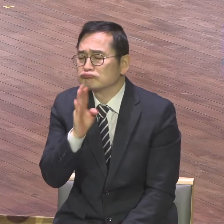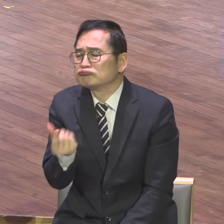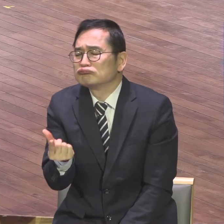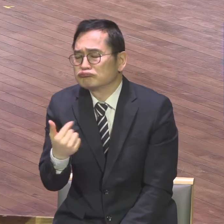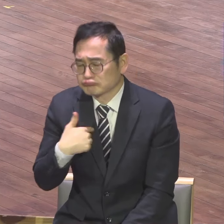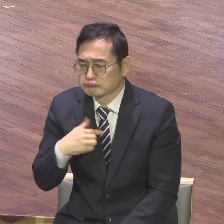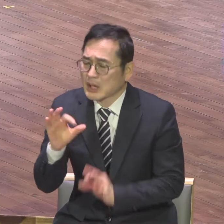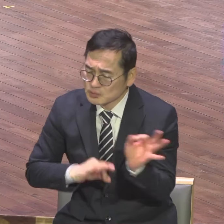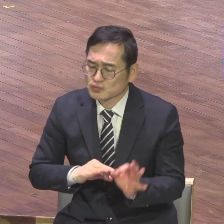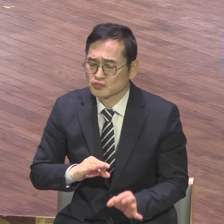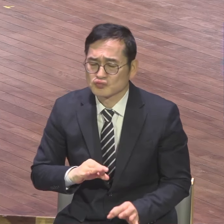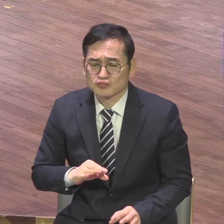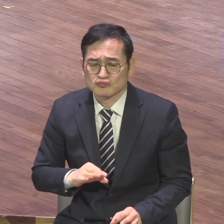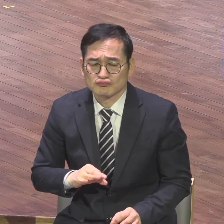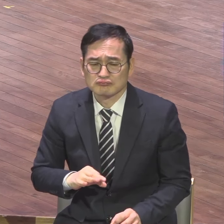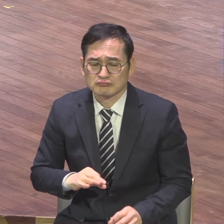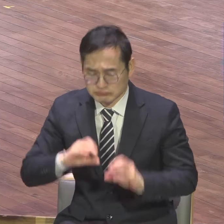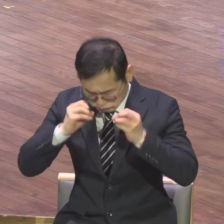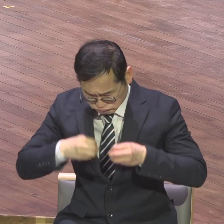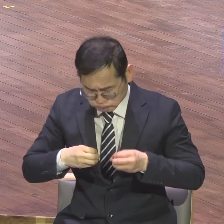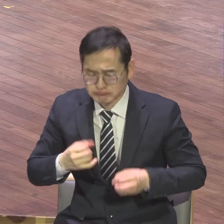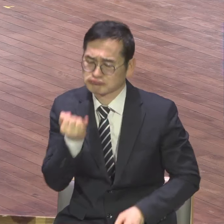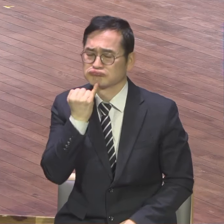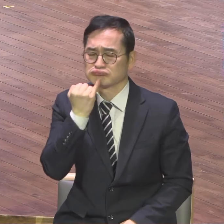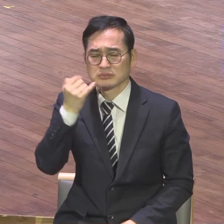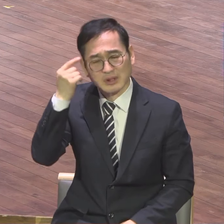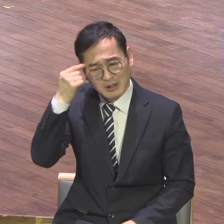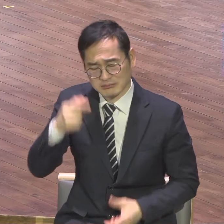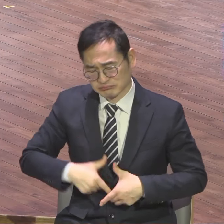실수하면 어때 좀 모자라면 어때 그래서 그리스도가 필요한 거지